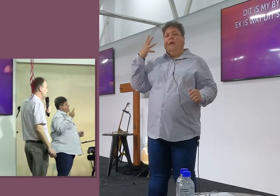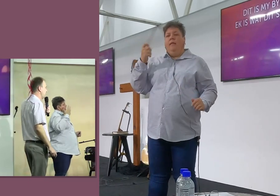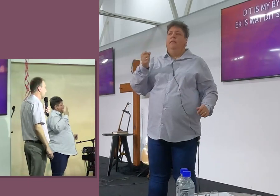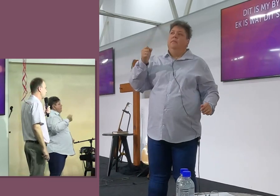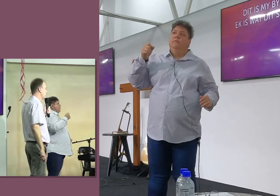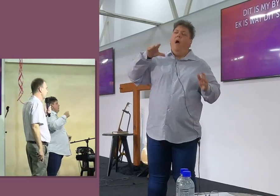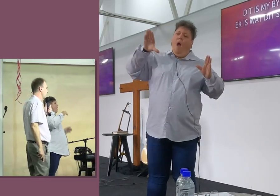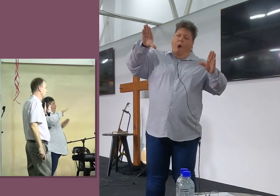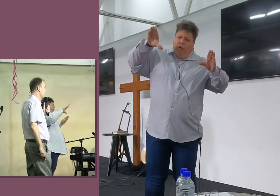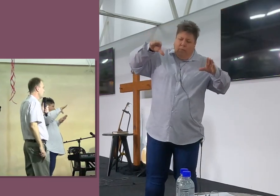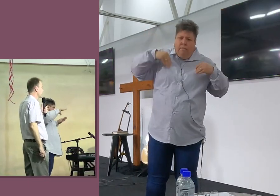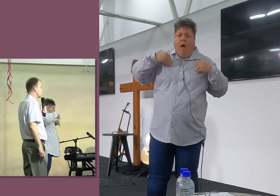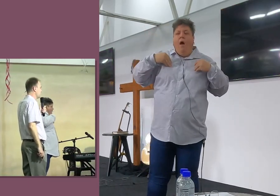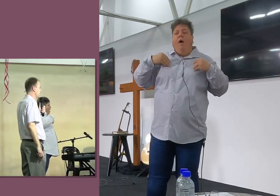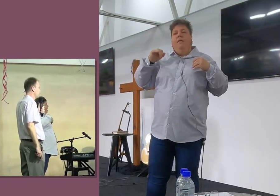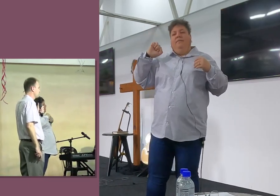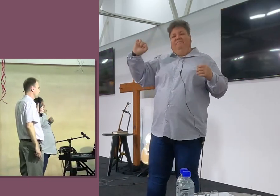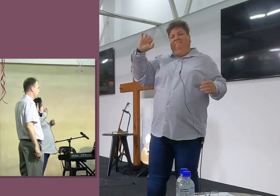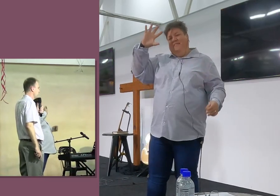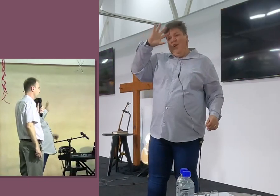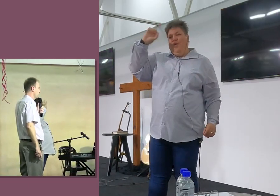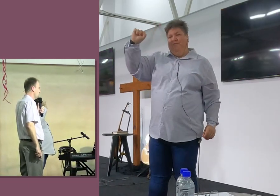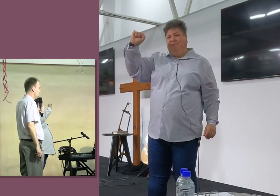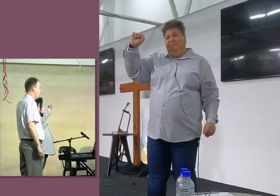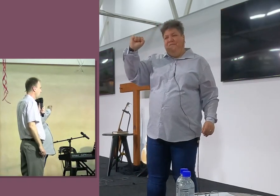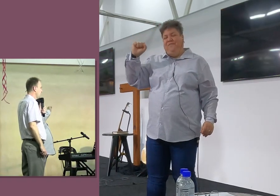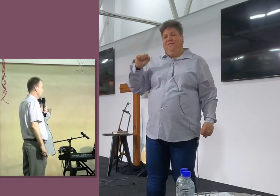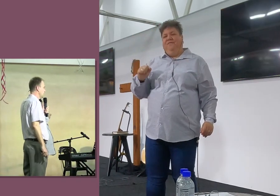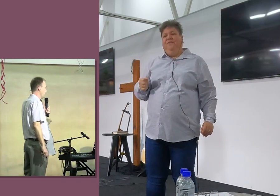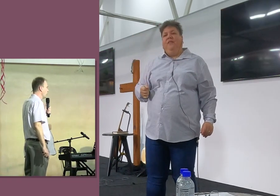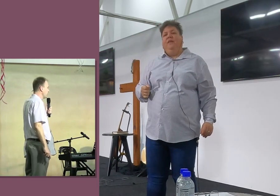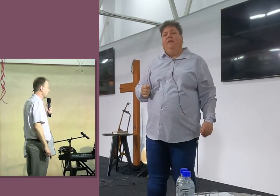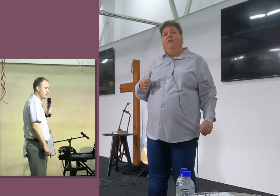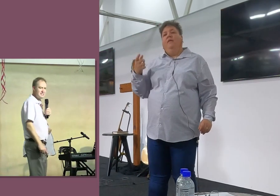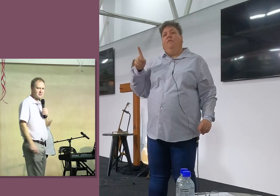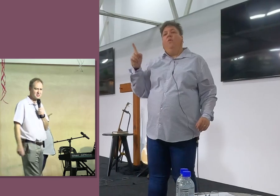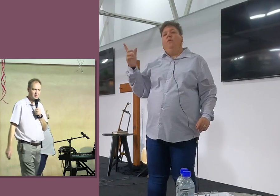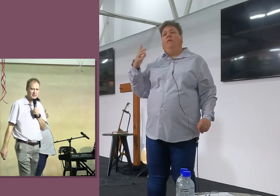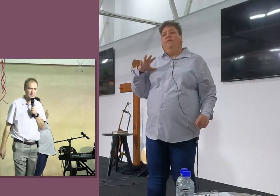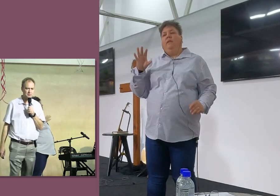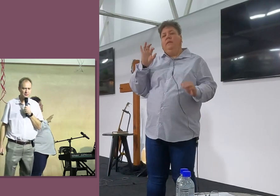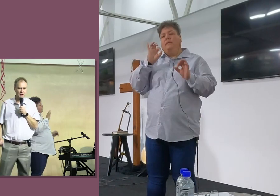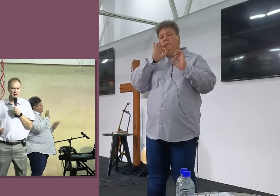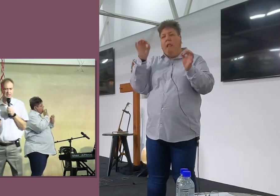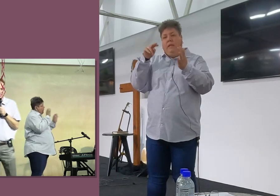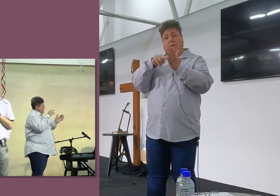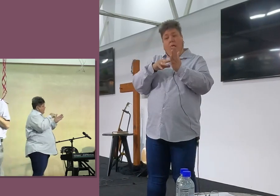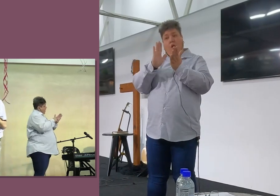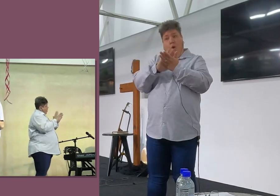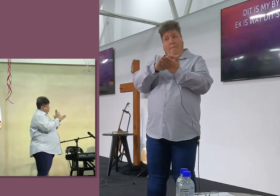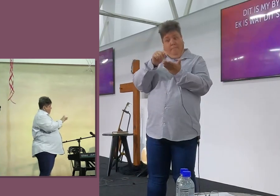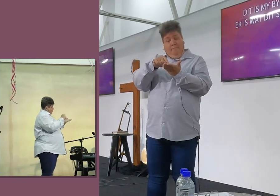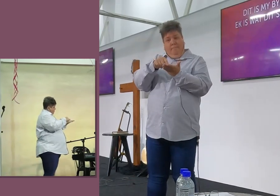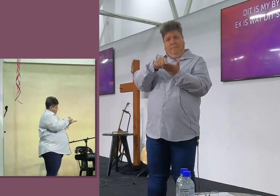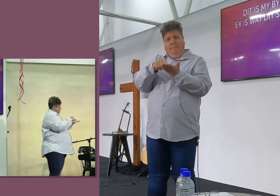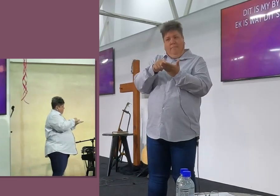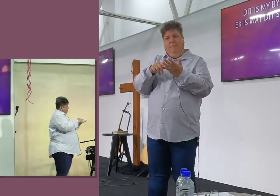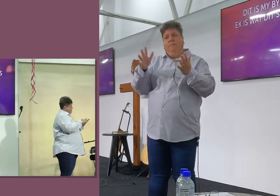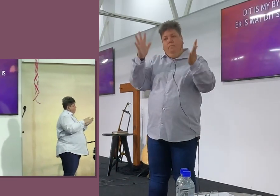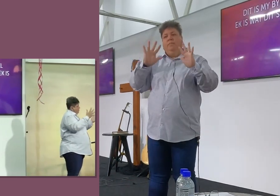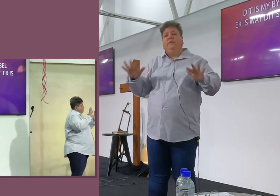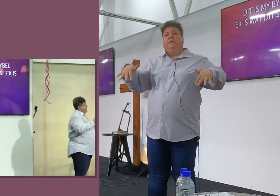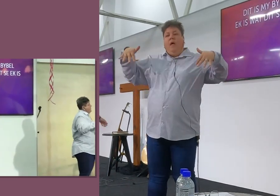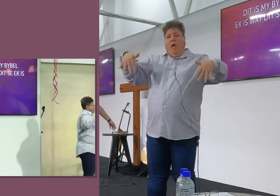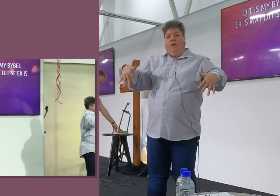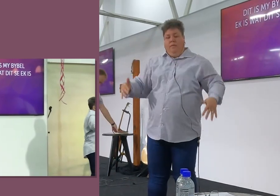ingeneem, Vir sy geloof, En, Volgend wil ek een bykie stilstaan op dit, Nou dit gesê, Kom ons staan saam,